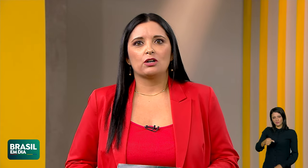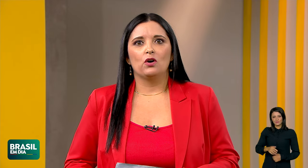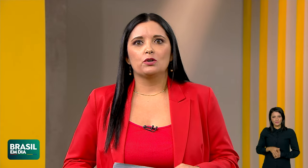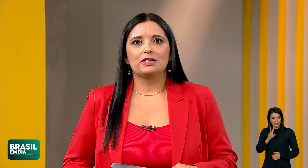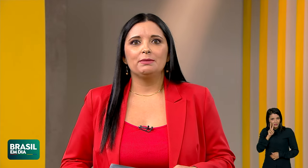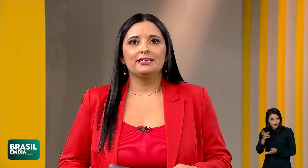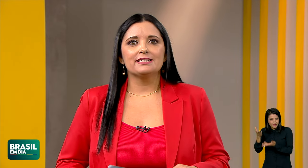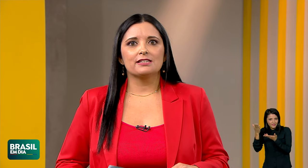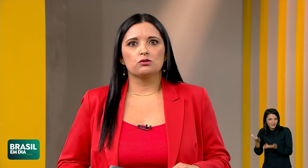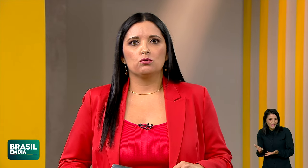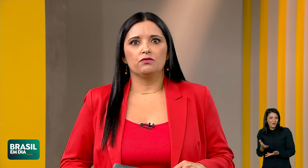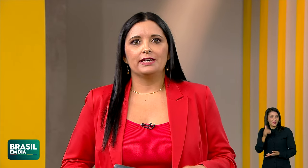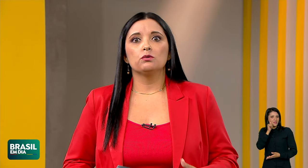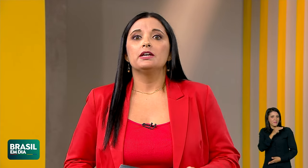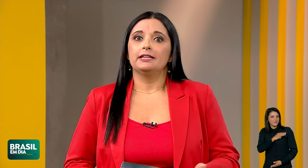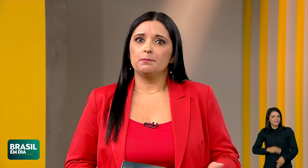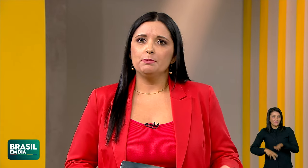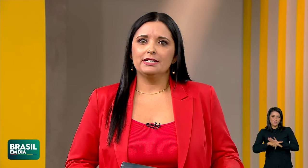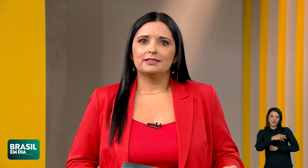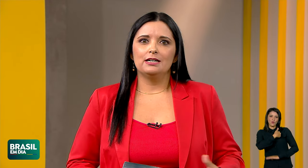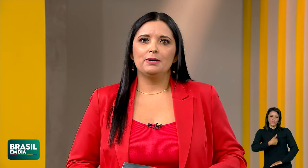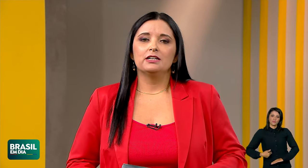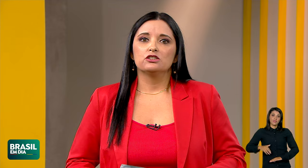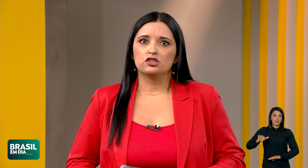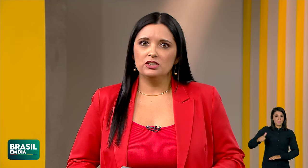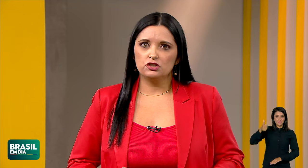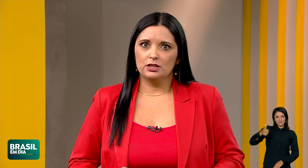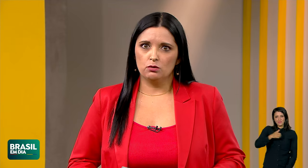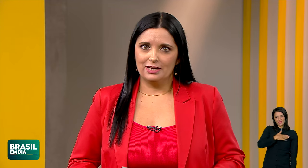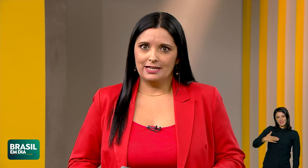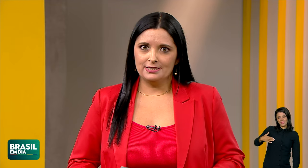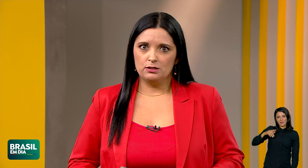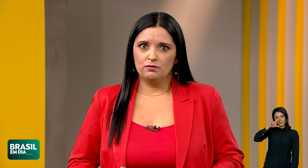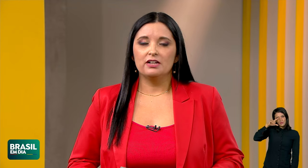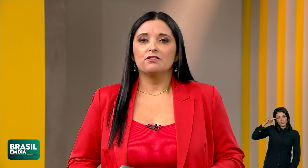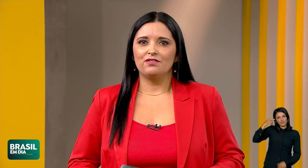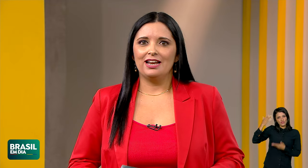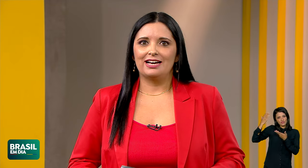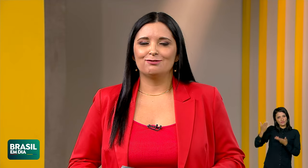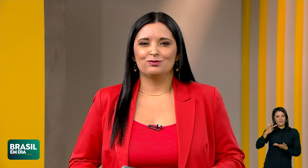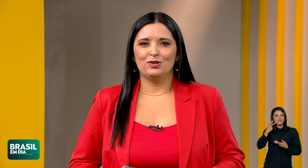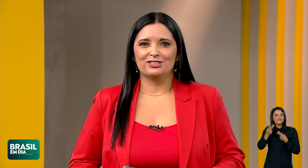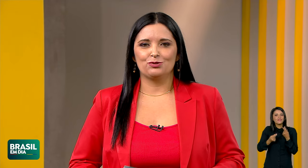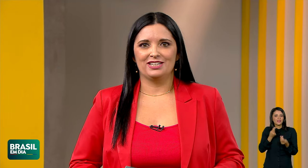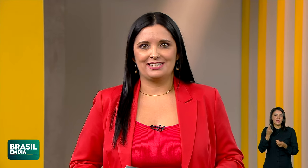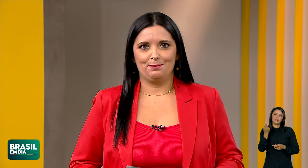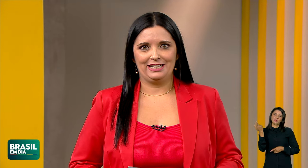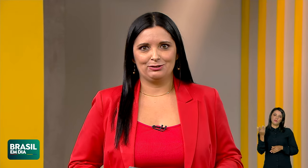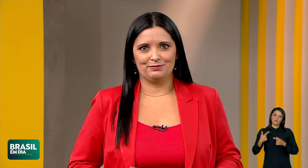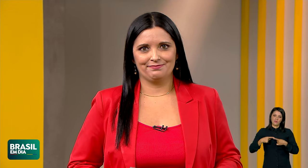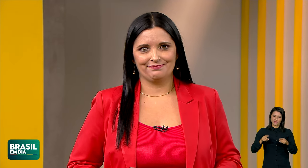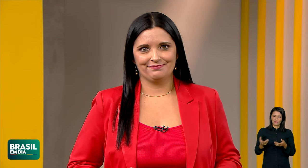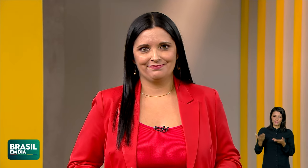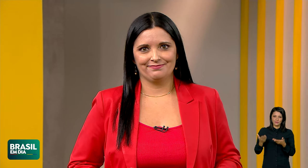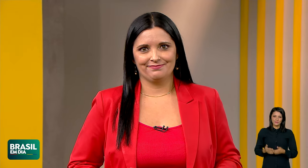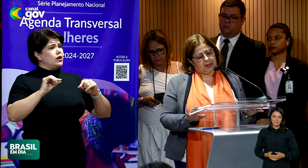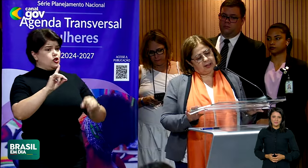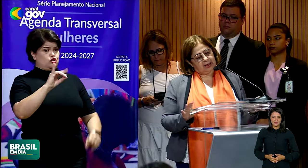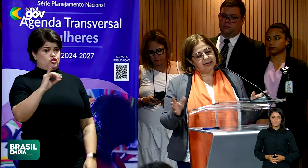Veja agora o que ministras do governo e a primeira-dama, Janja Lula da Silva, falaram durante o lançamento.